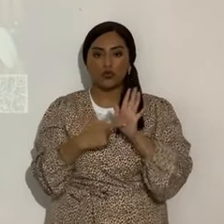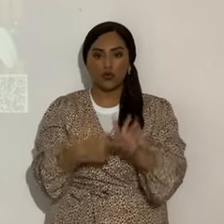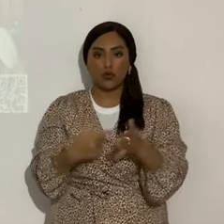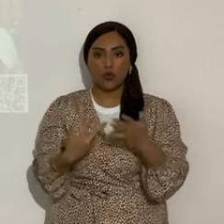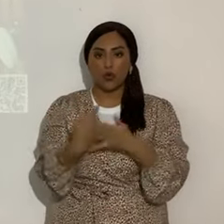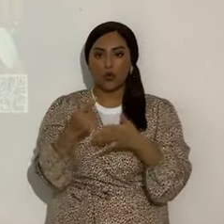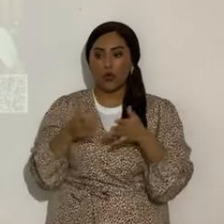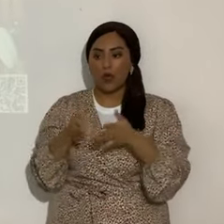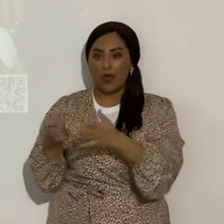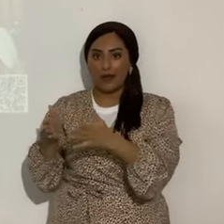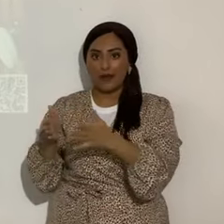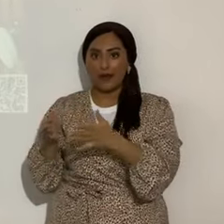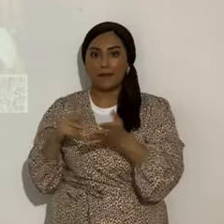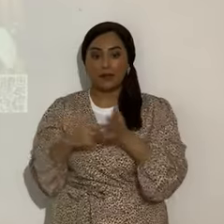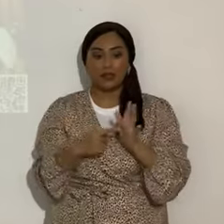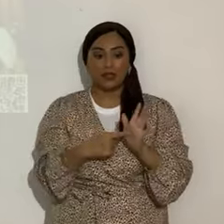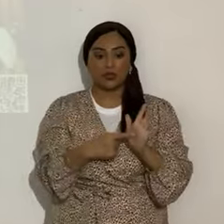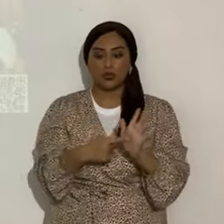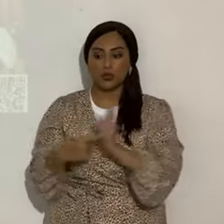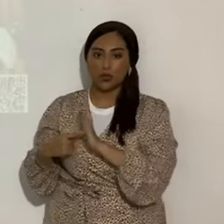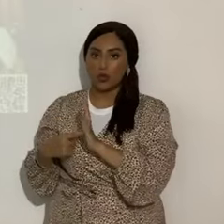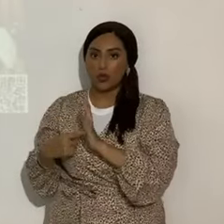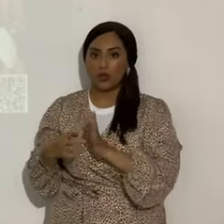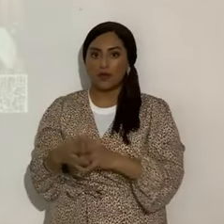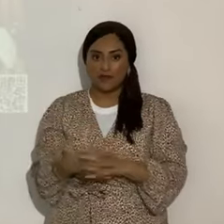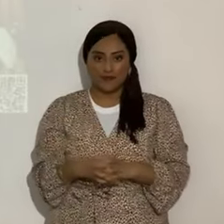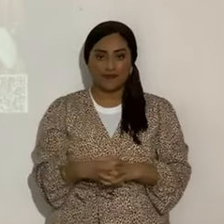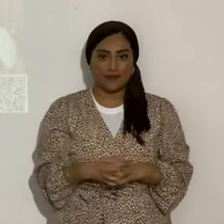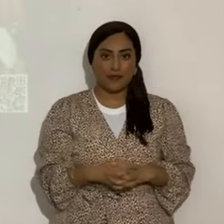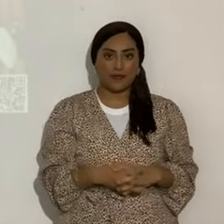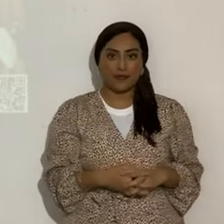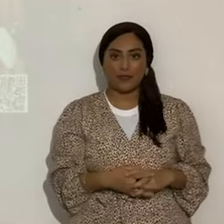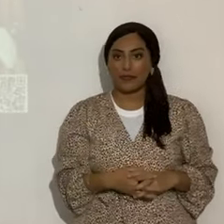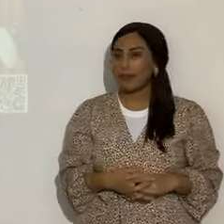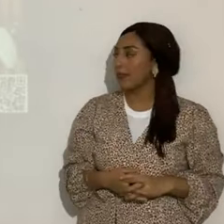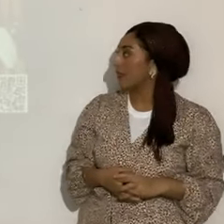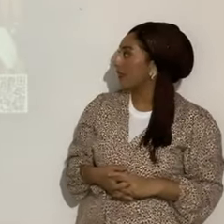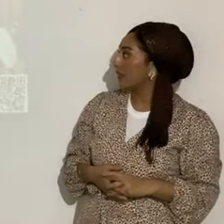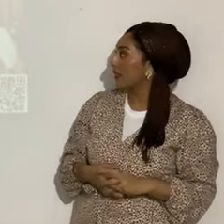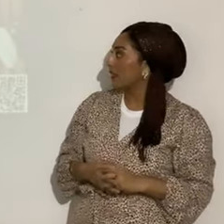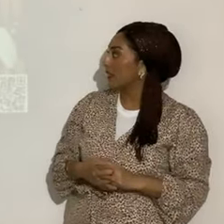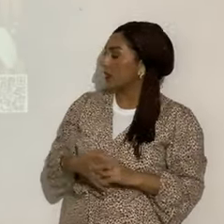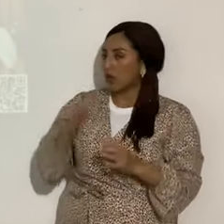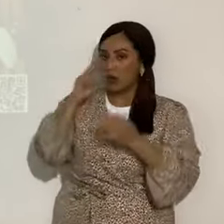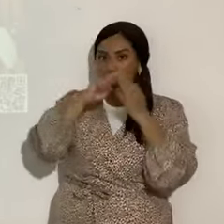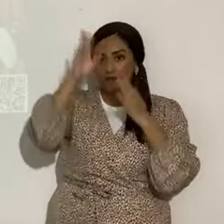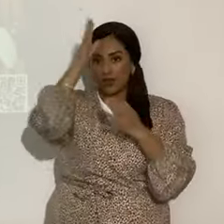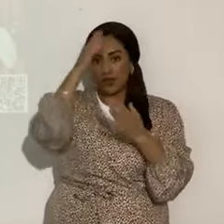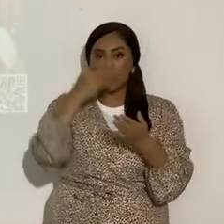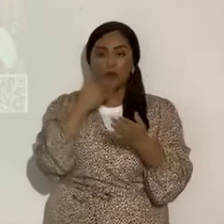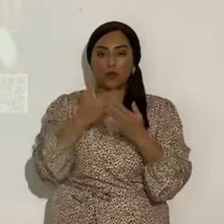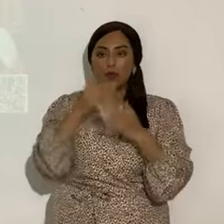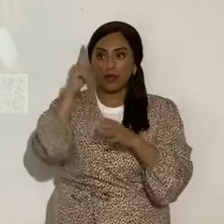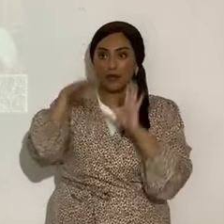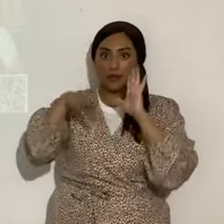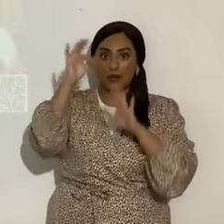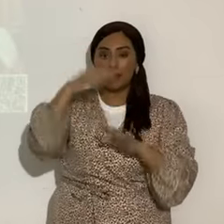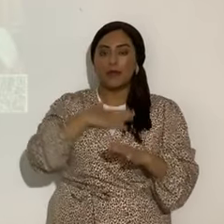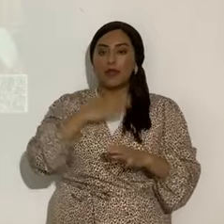Entonces, reivindicar es argumentar a favor de, etcétera, etcétera. El Eterno es bueno y Él me llamó y la gloria es para Él.